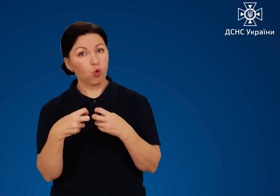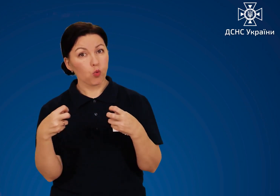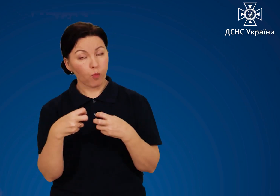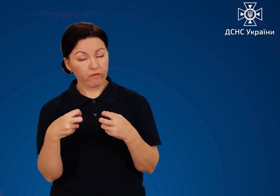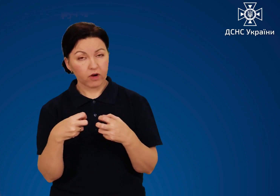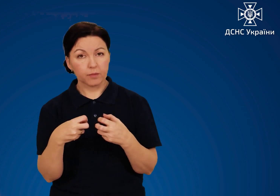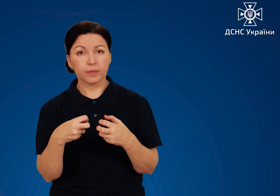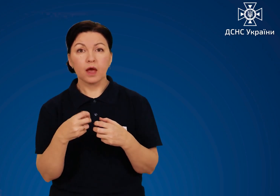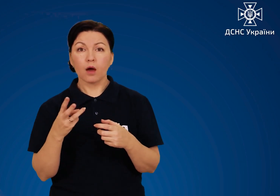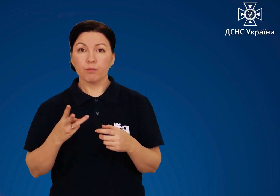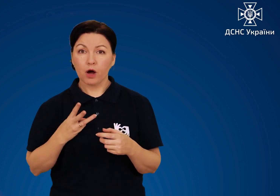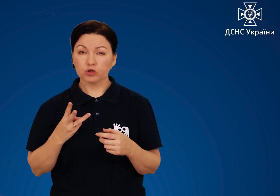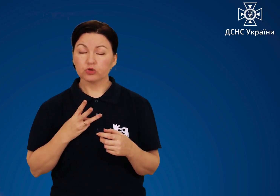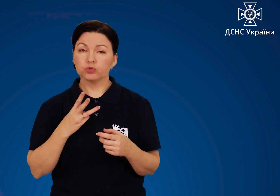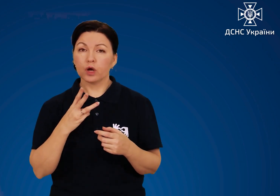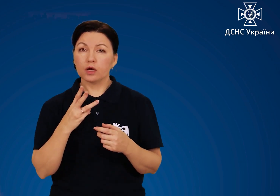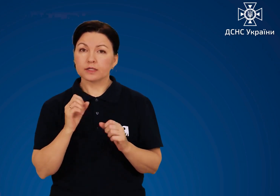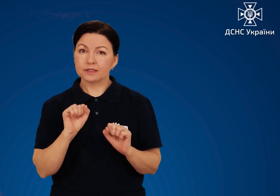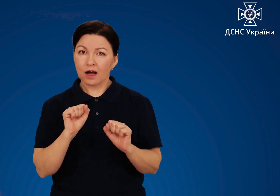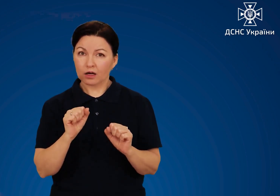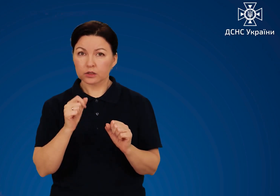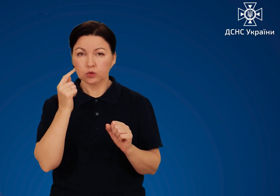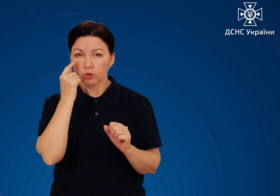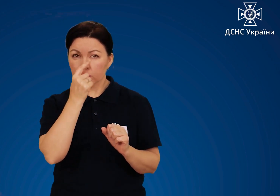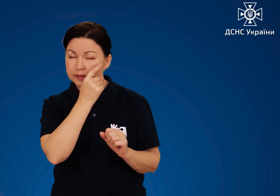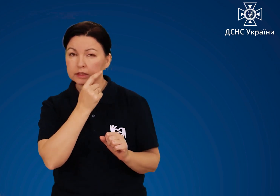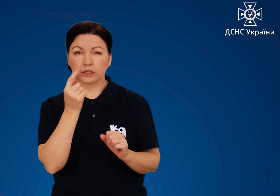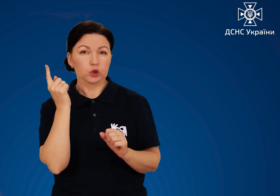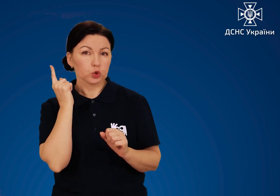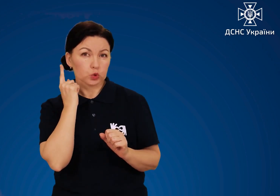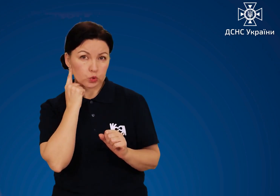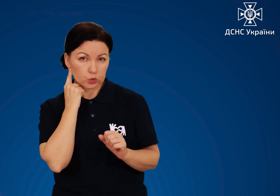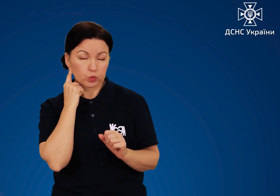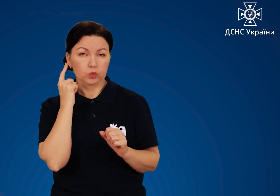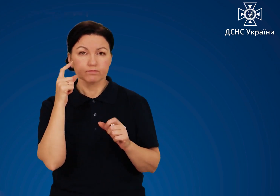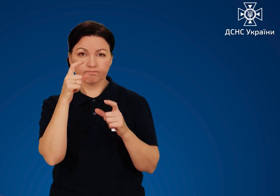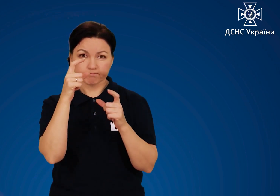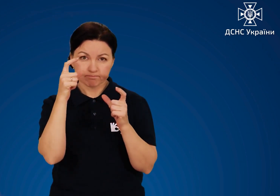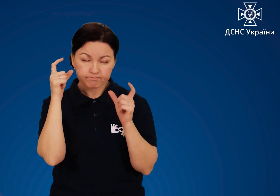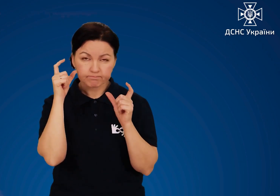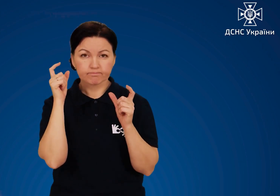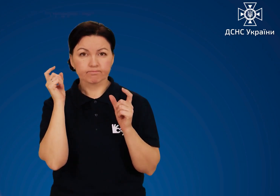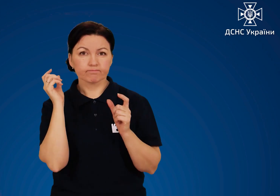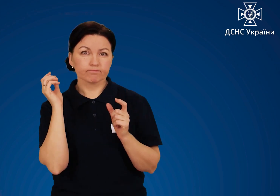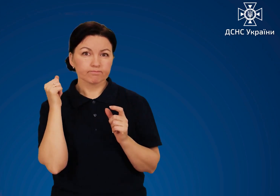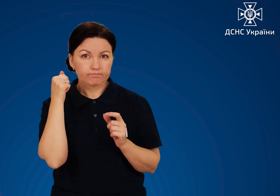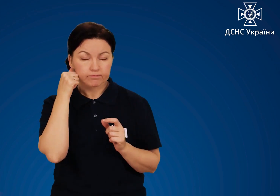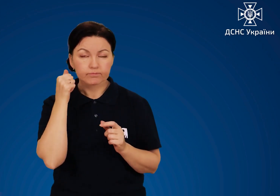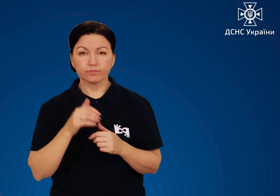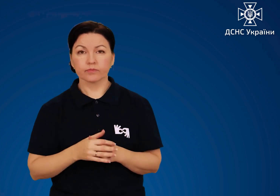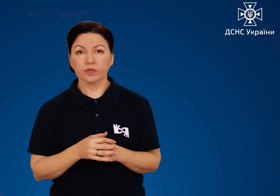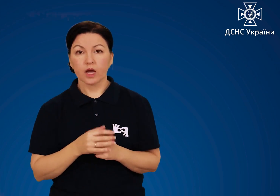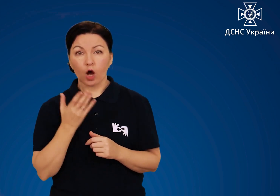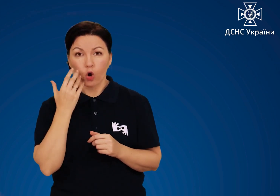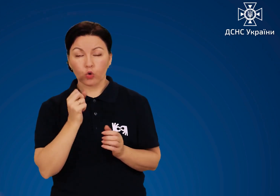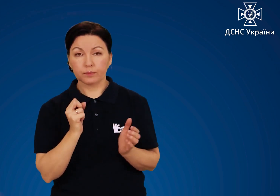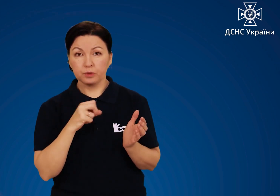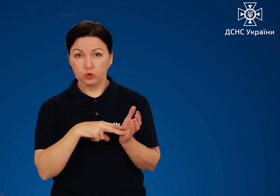підошві, бажано засоби захисту органів зору та слуху. При